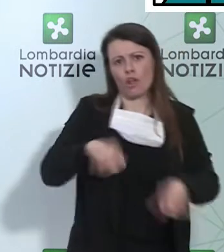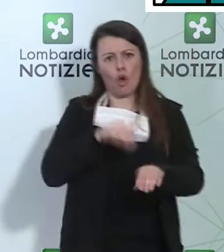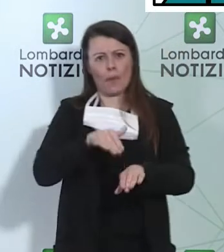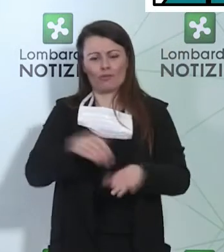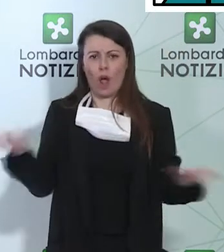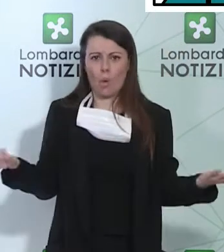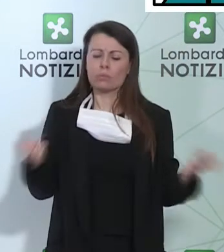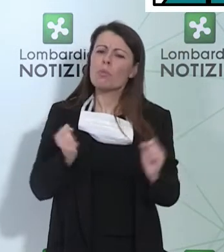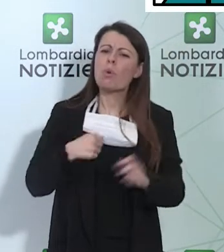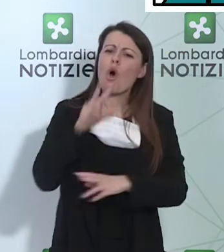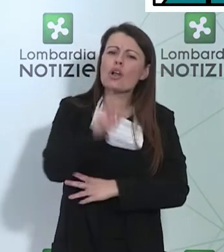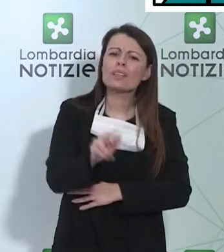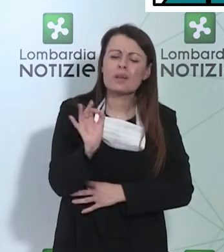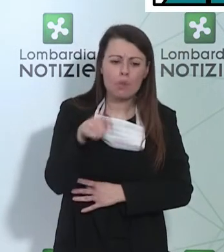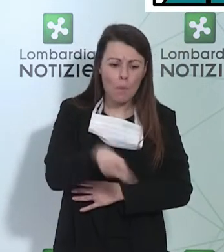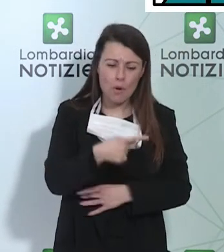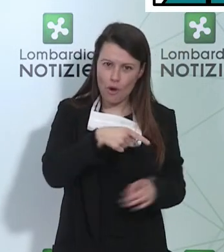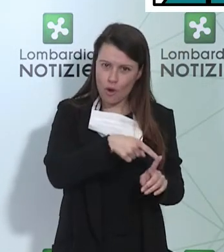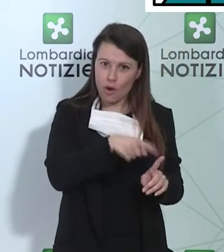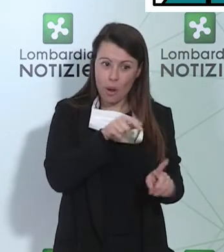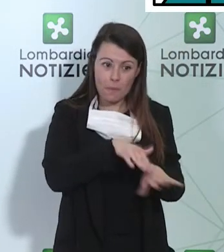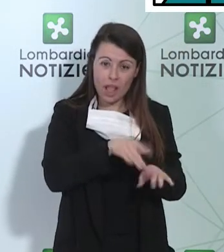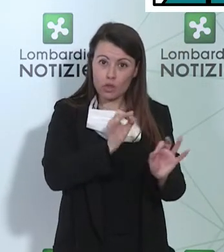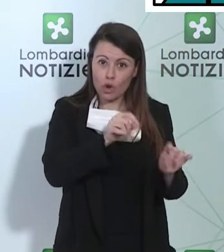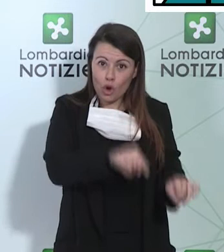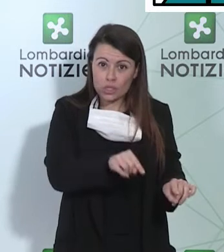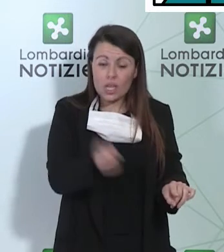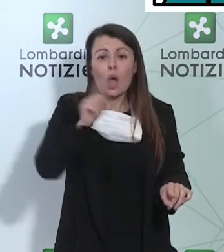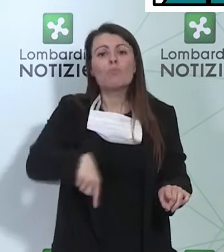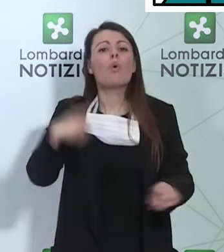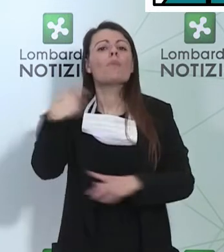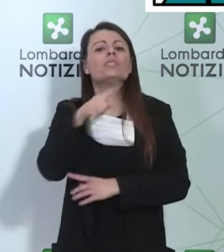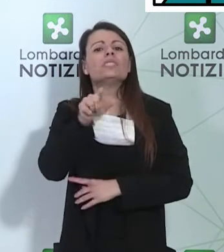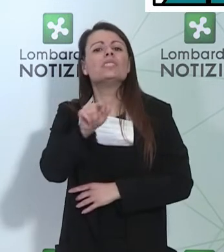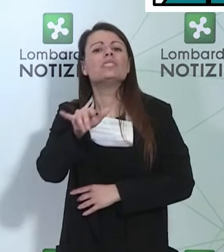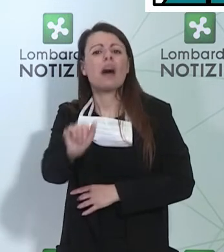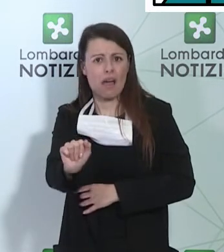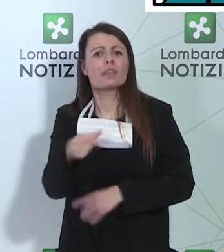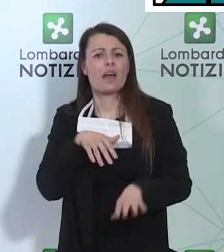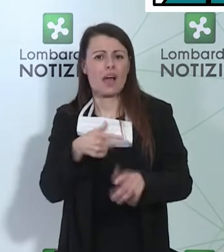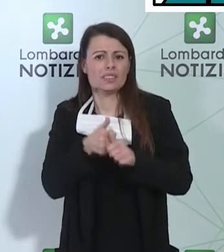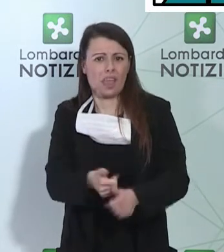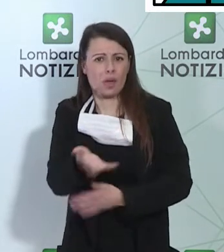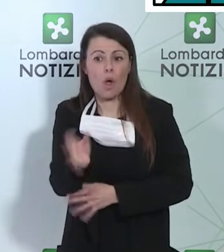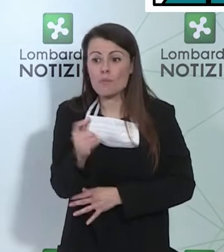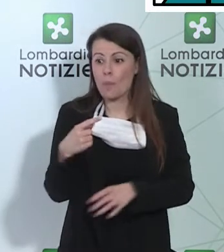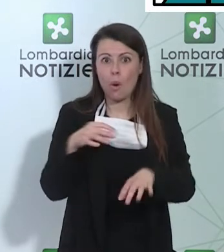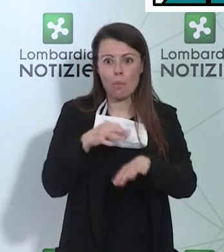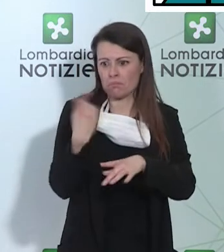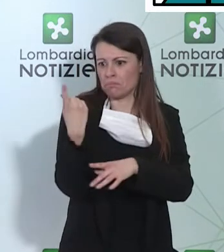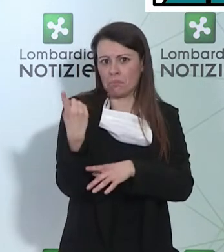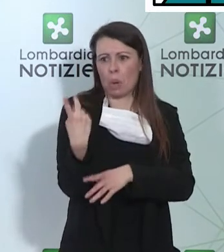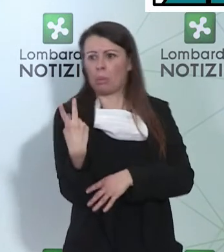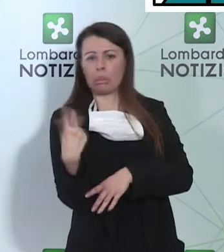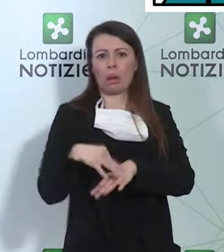permetto di dire che in questa direzione si è mosso anche il Presidente Zaia che pochi minuti fa ha rilasciato proprio una dichiarazione